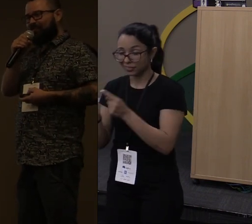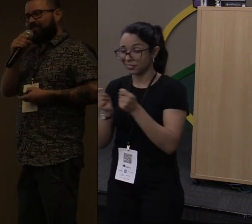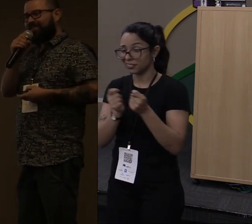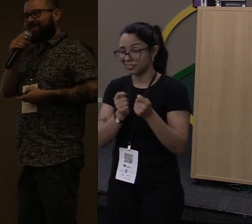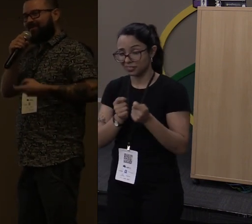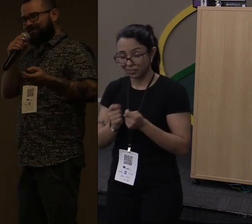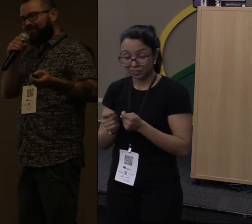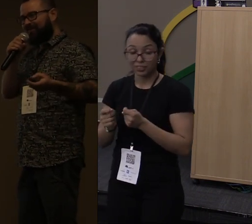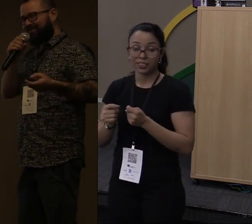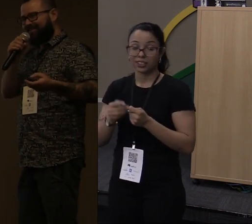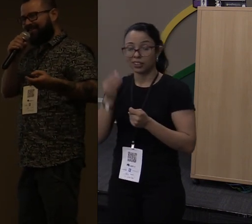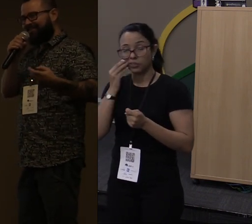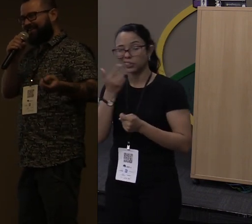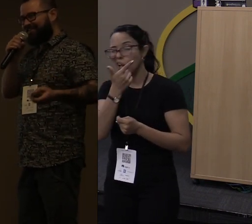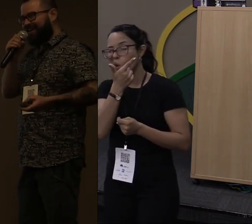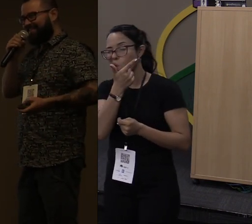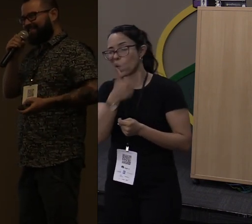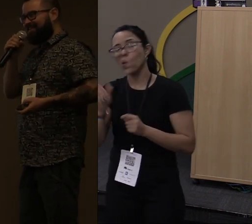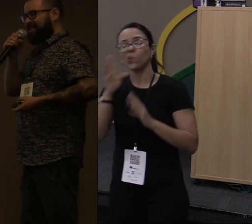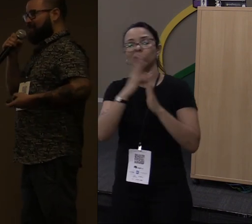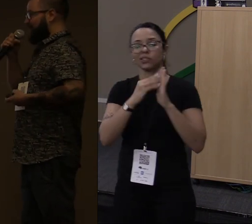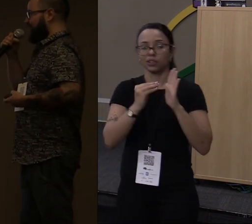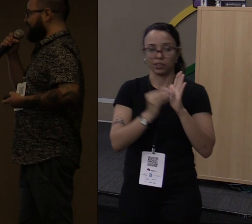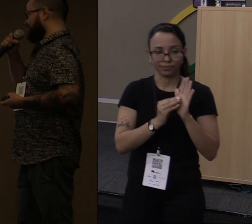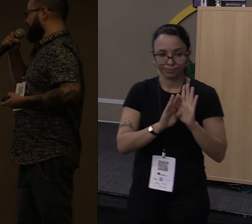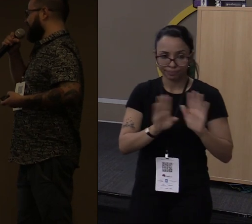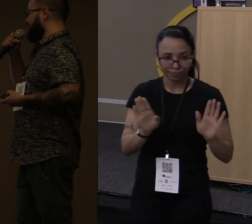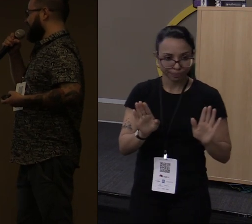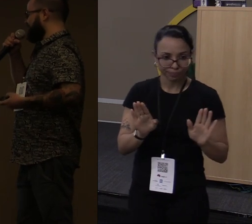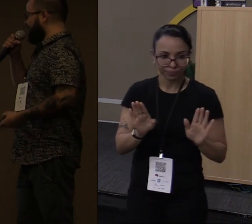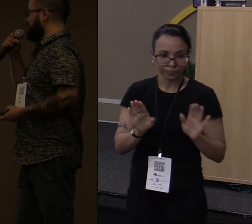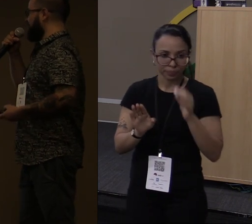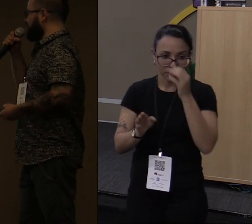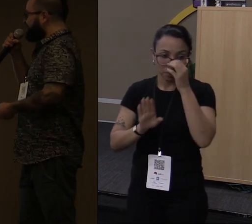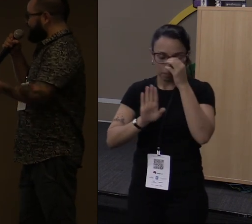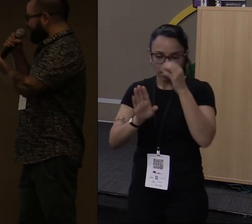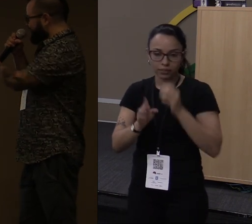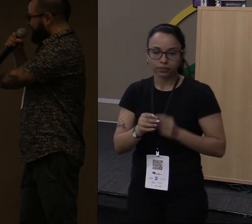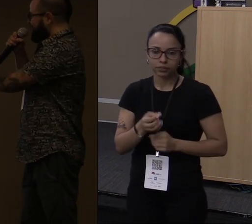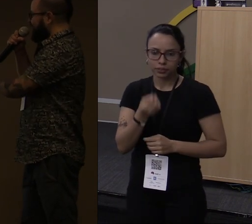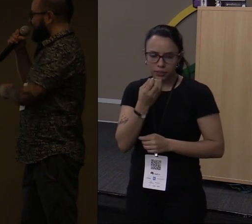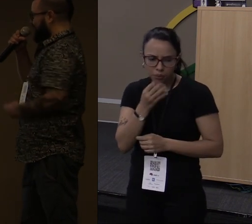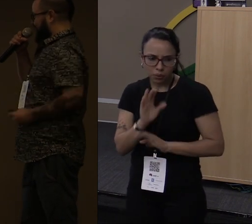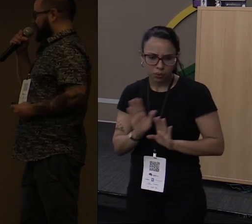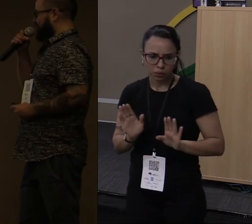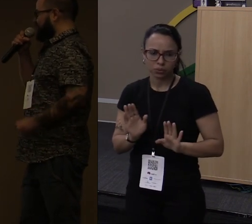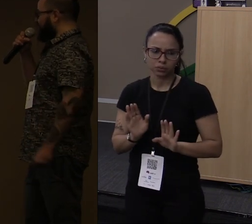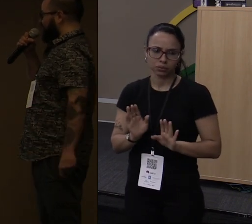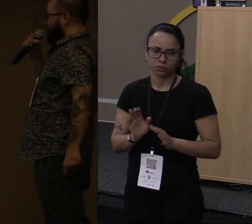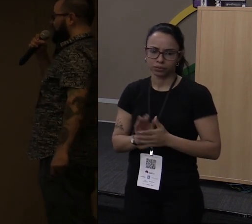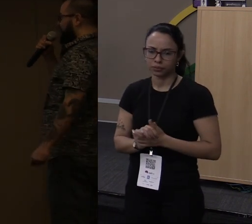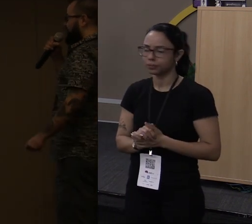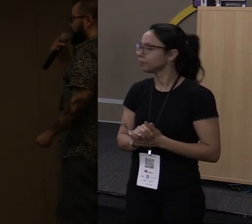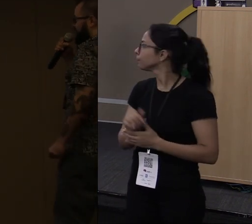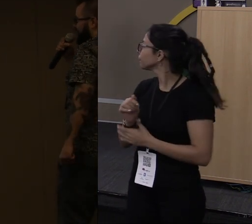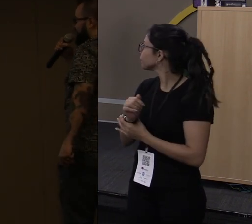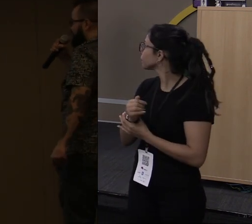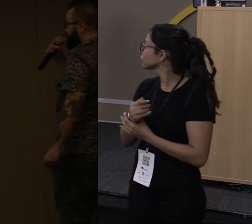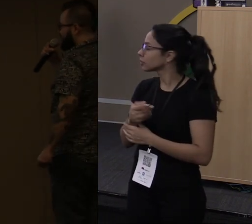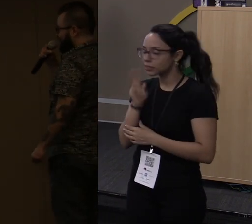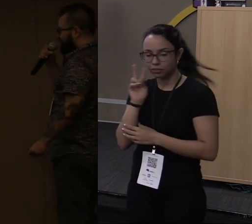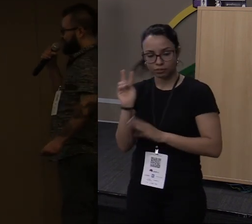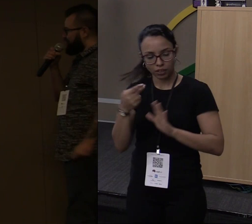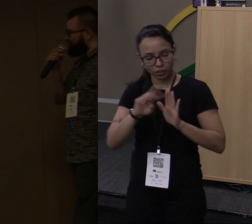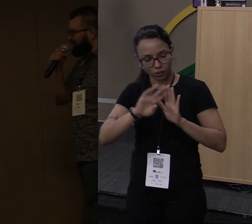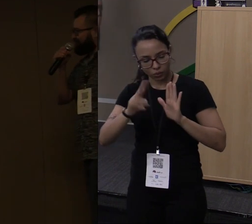Eu vou tentar outra coisa, outra linguagem. Mas vale a pena. Você vai olhar para o compilador e vai falar